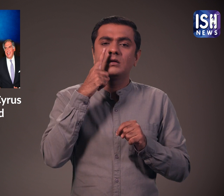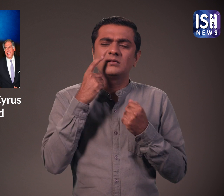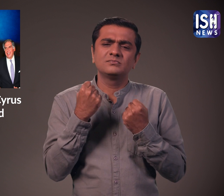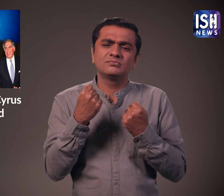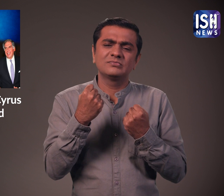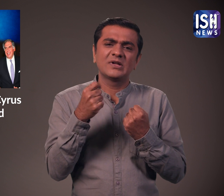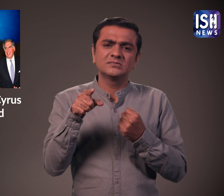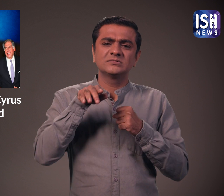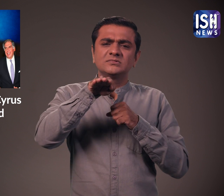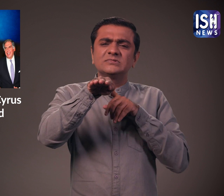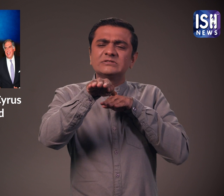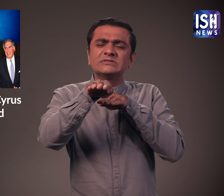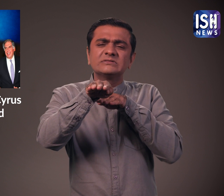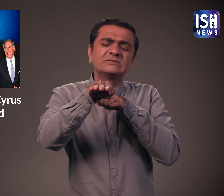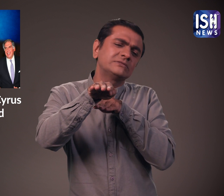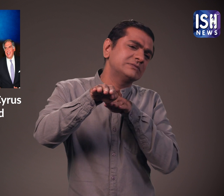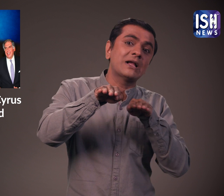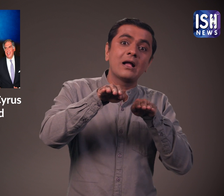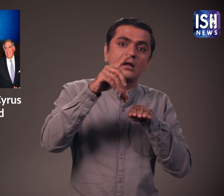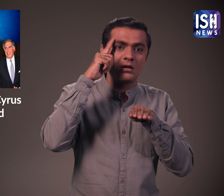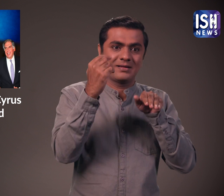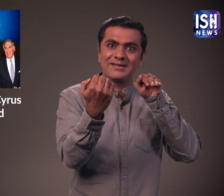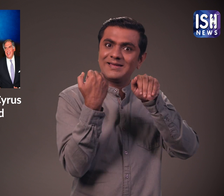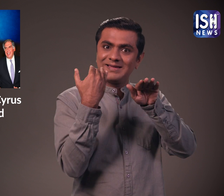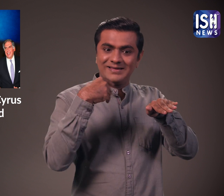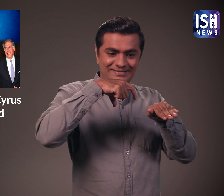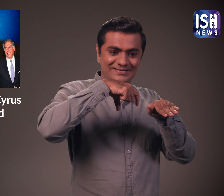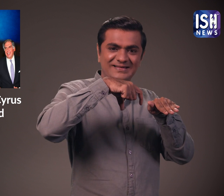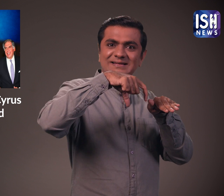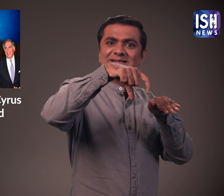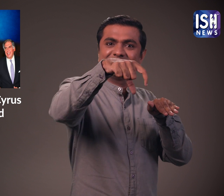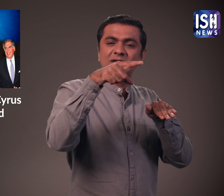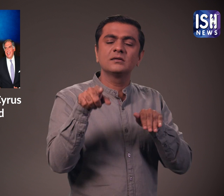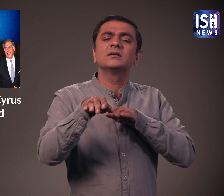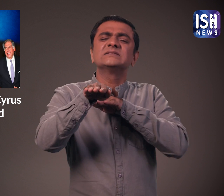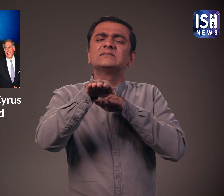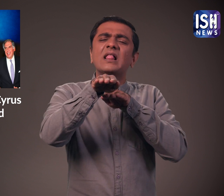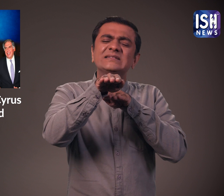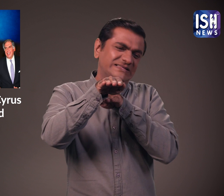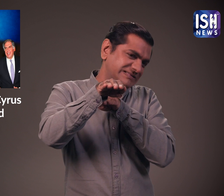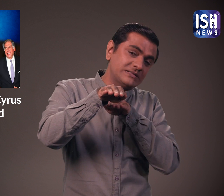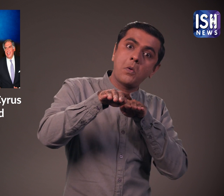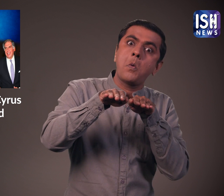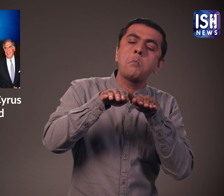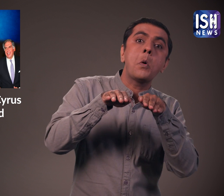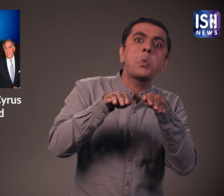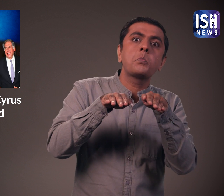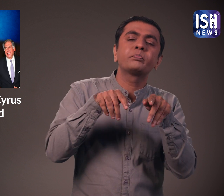रही।